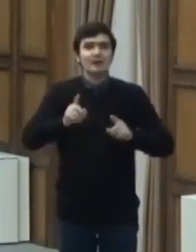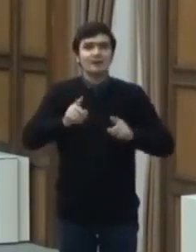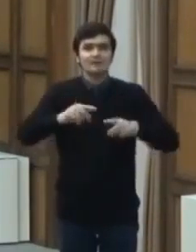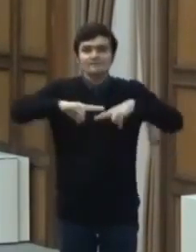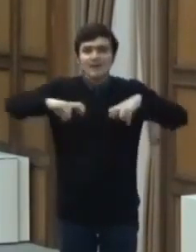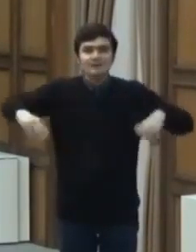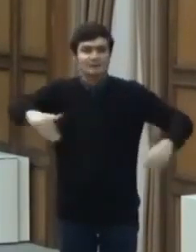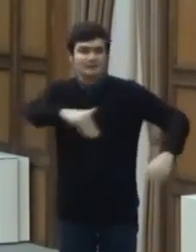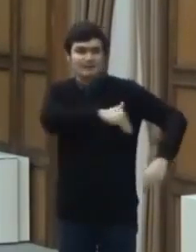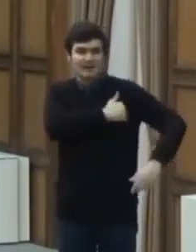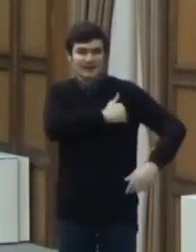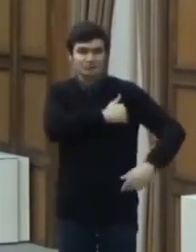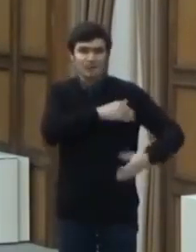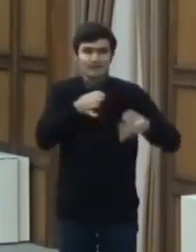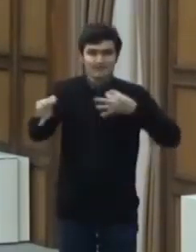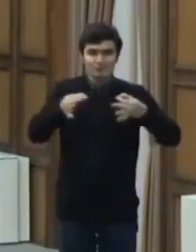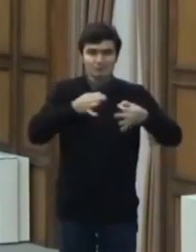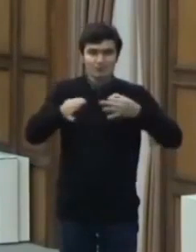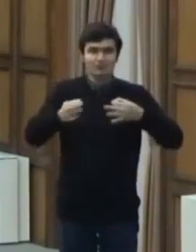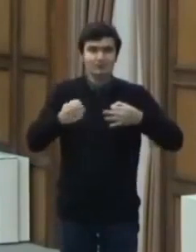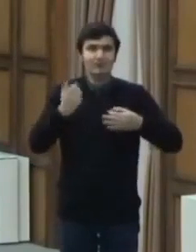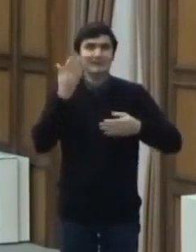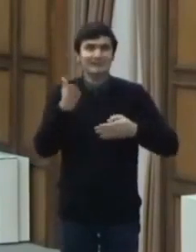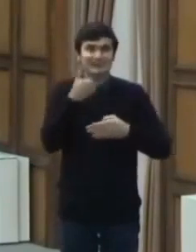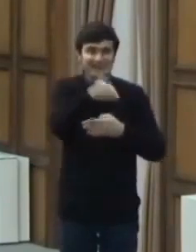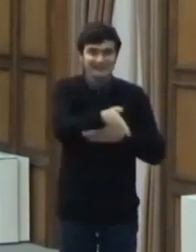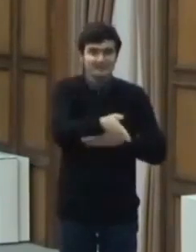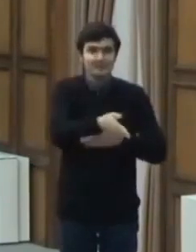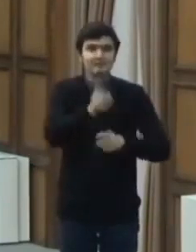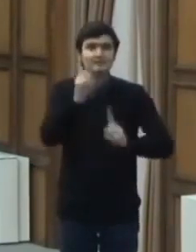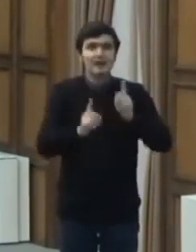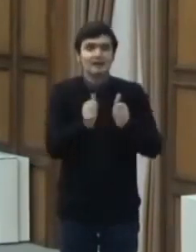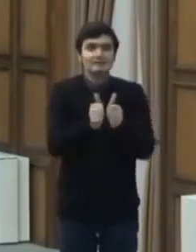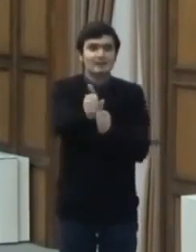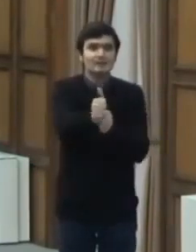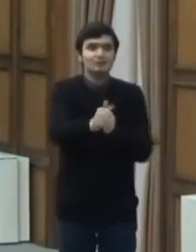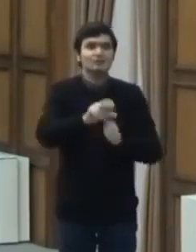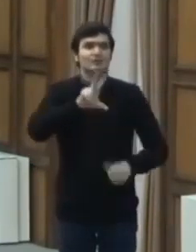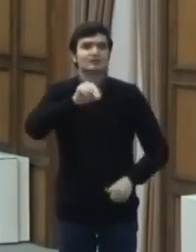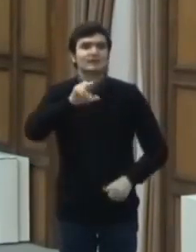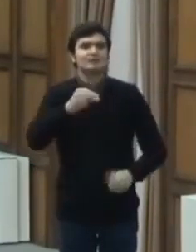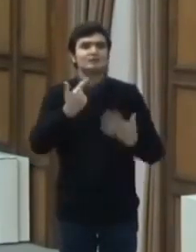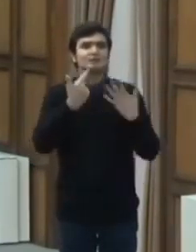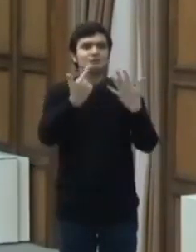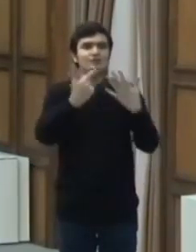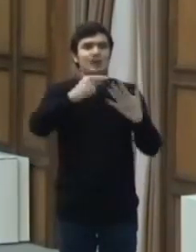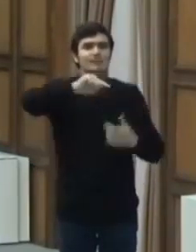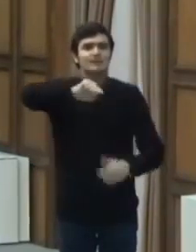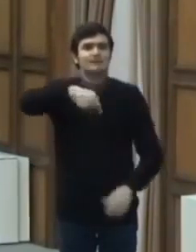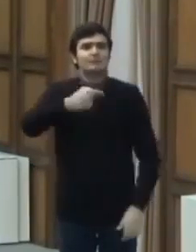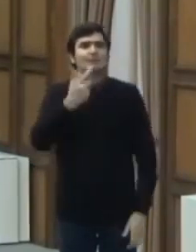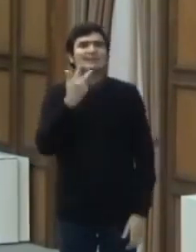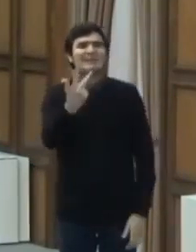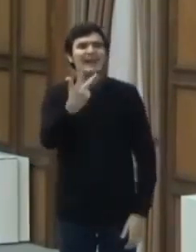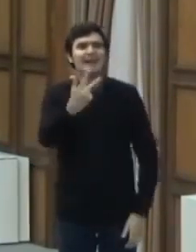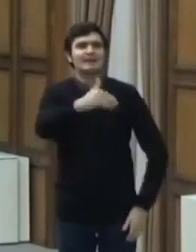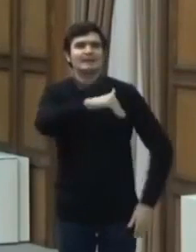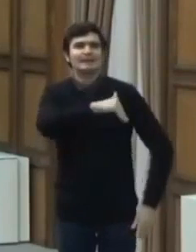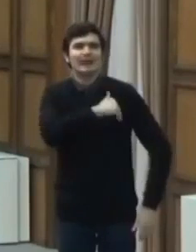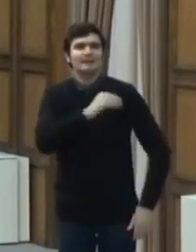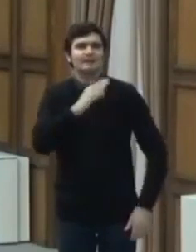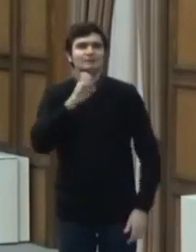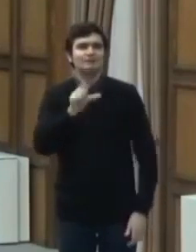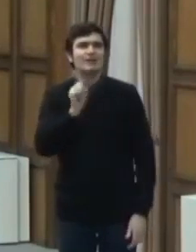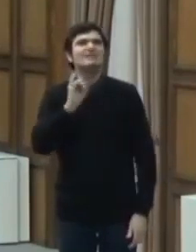măsurată la intrare în incintă depășește 37,3 grade